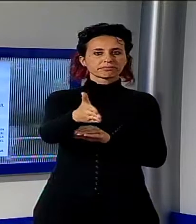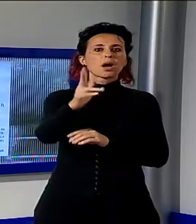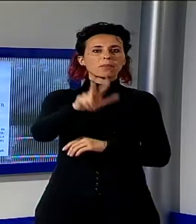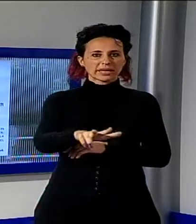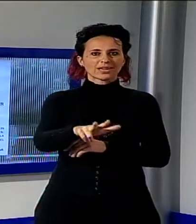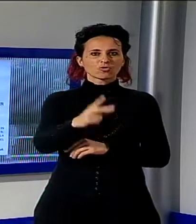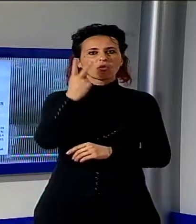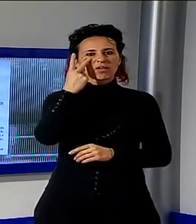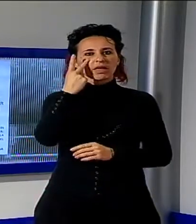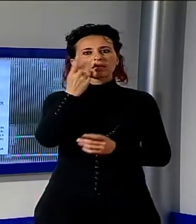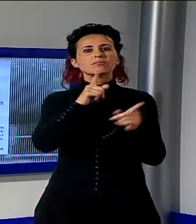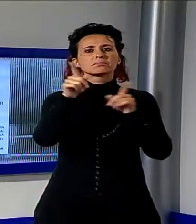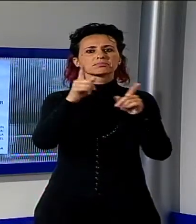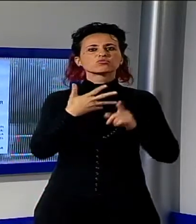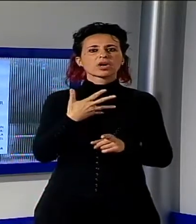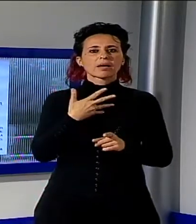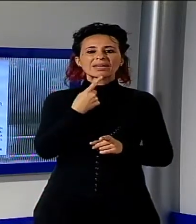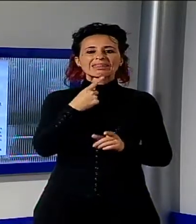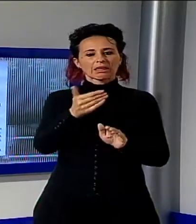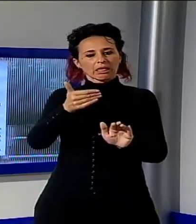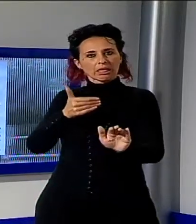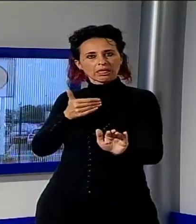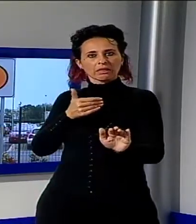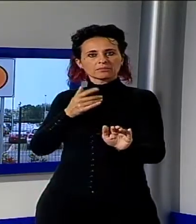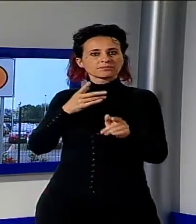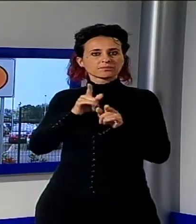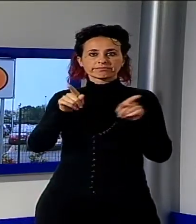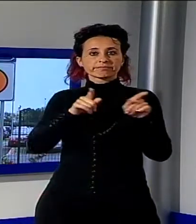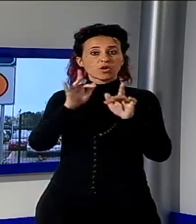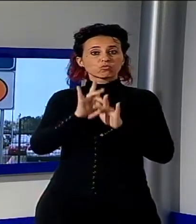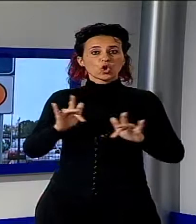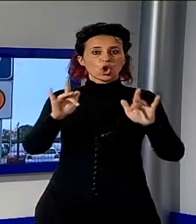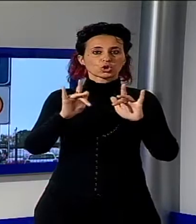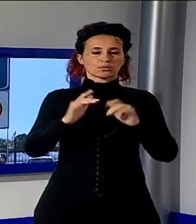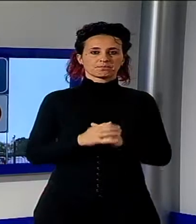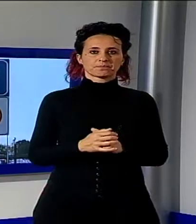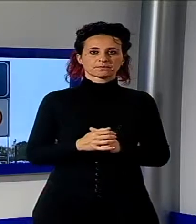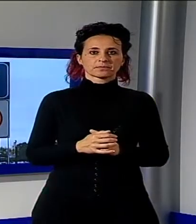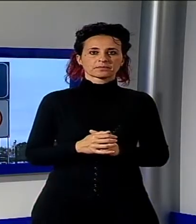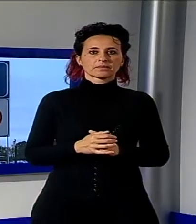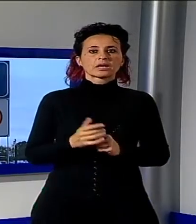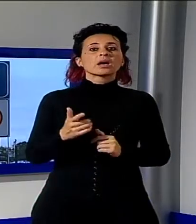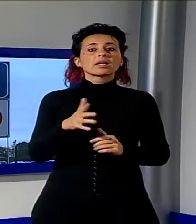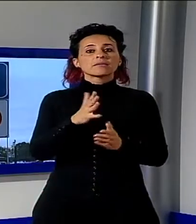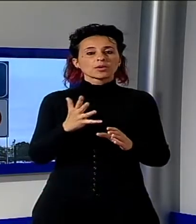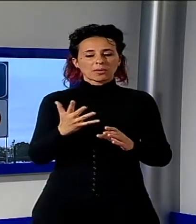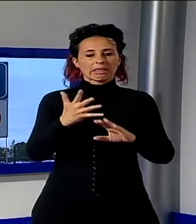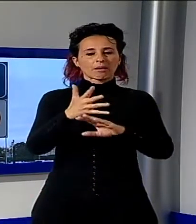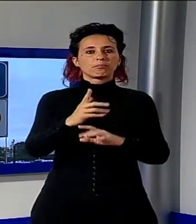a chi arriva e transita davanti alla struttura. Infine la sosta è nella stradina che passa davanti all'ingresso principale. La Vazza